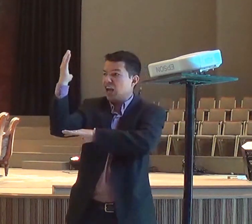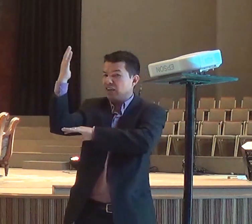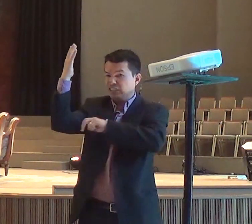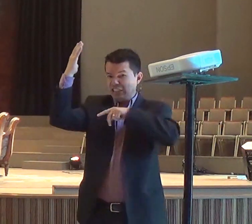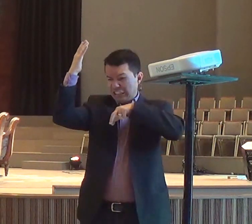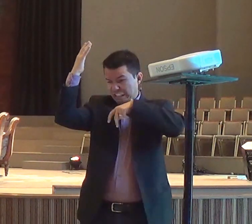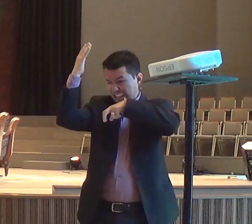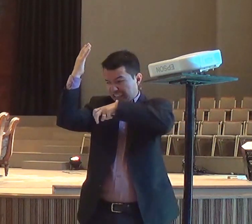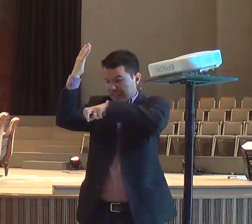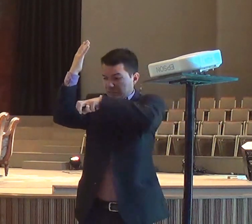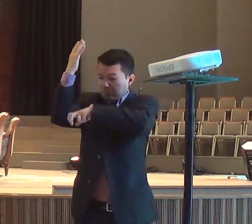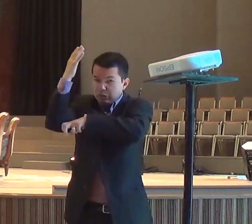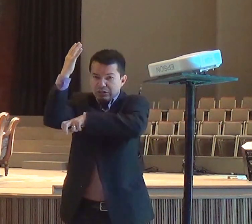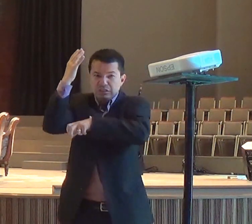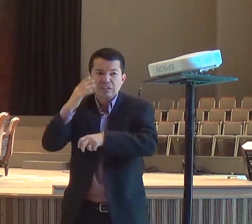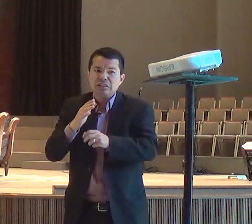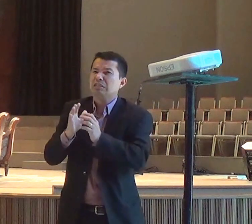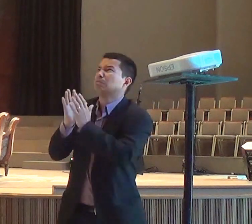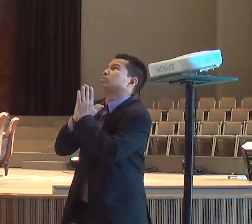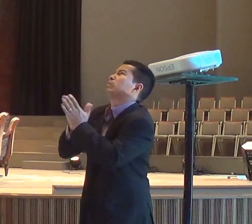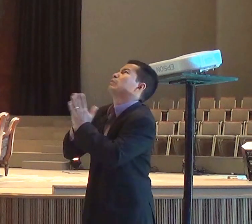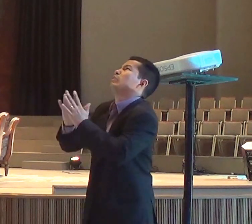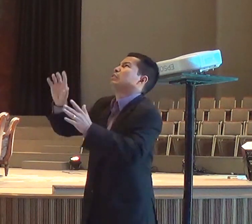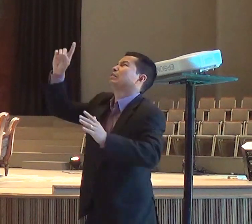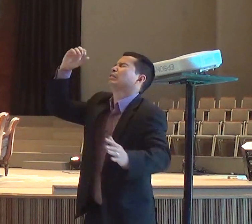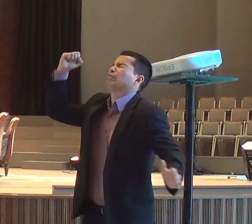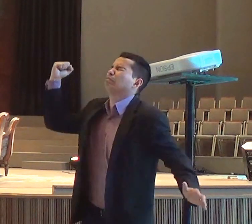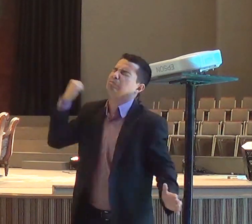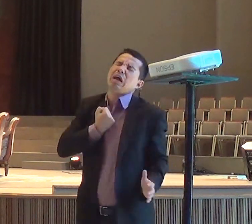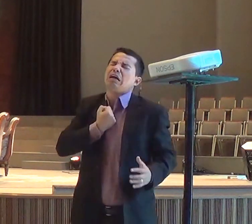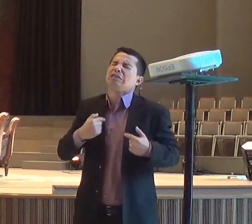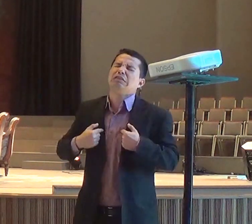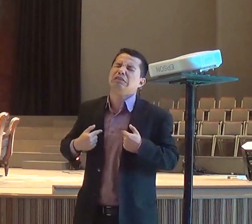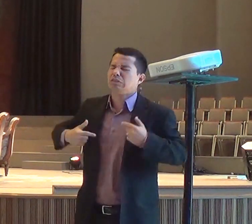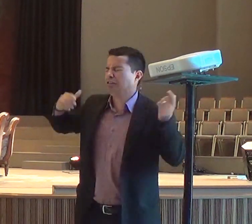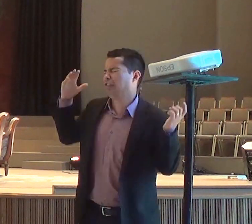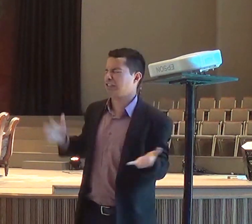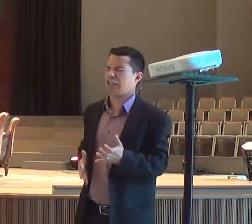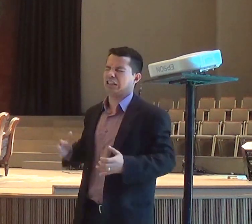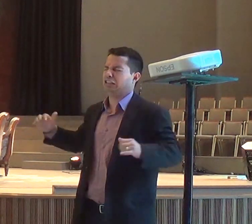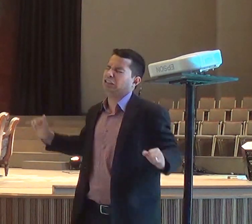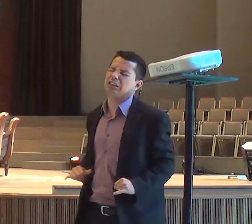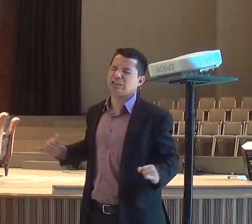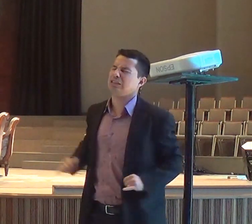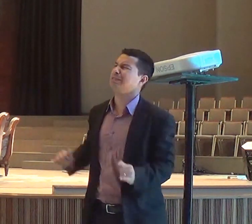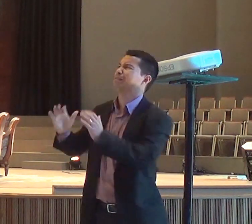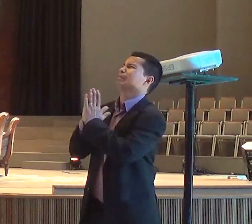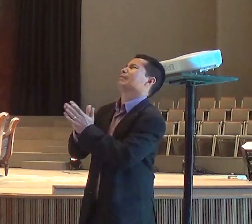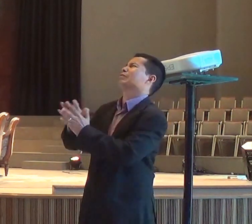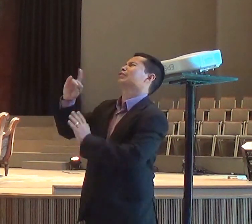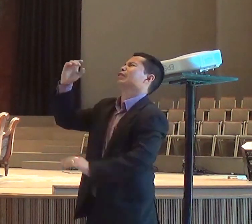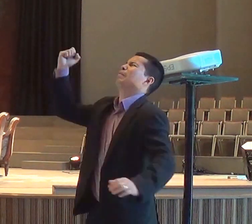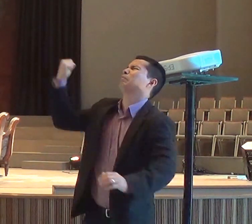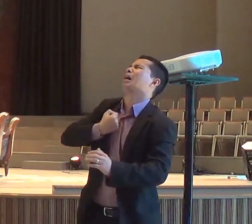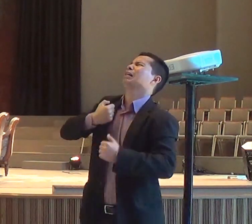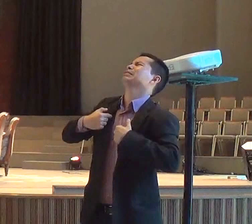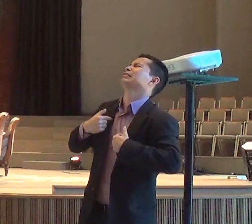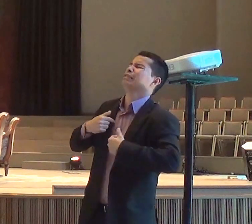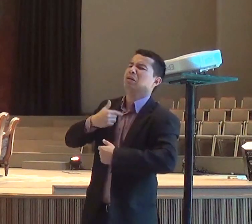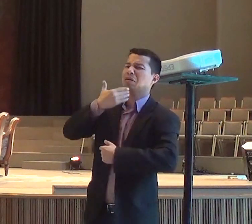debaixo dele, e orou, pedindo a morte, já tive o bastante, Senhor, tira a minha vida, não sou melhor, do que os meus,